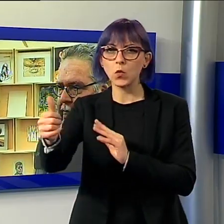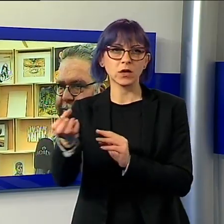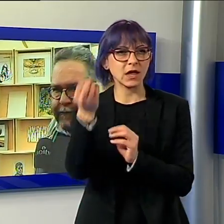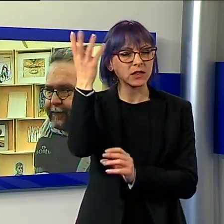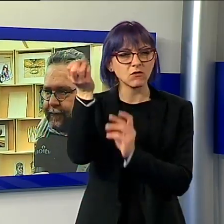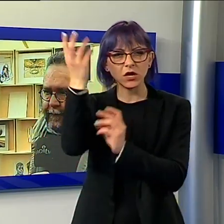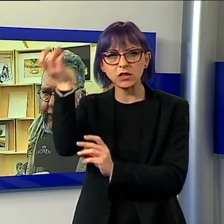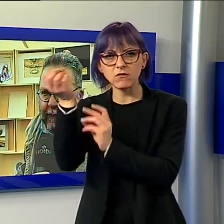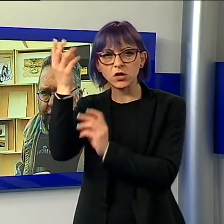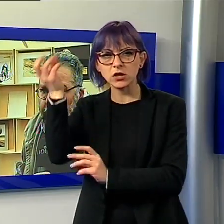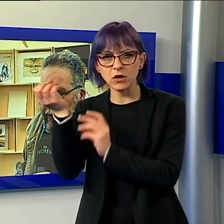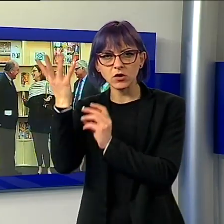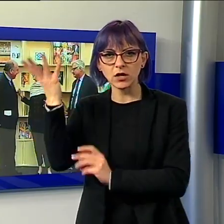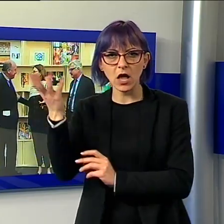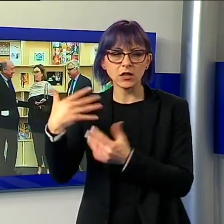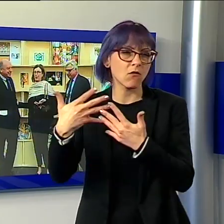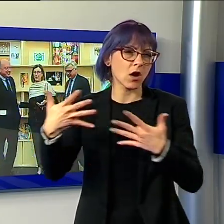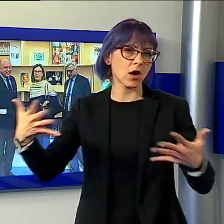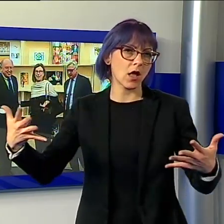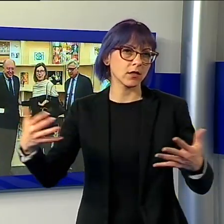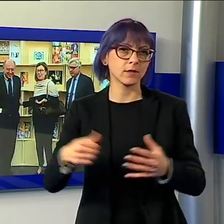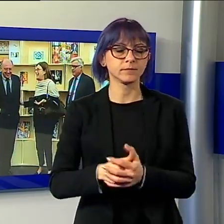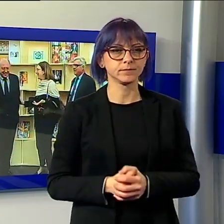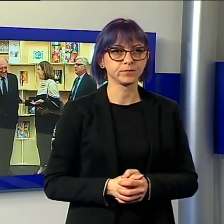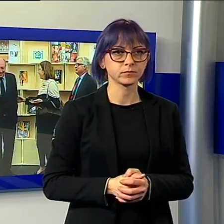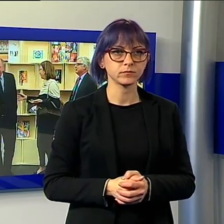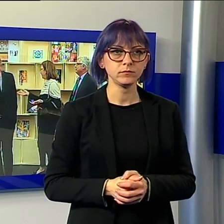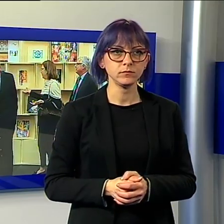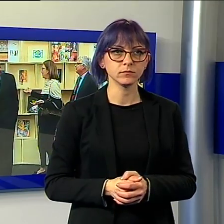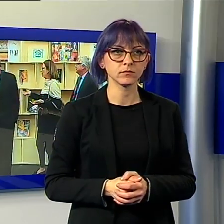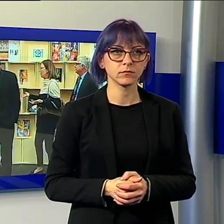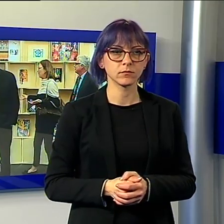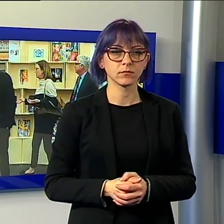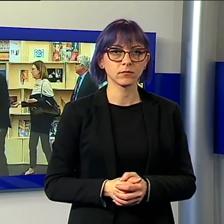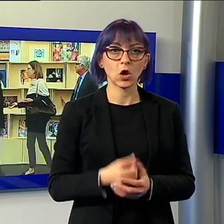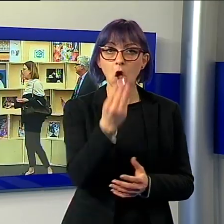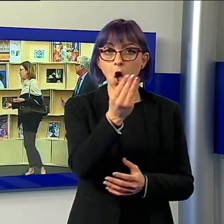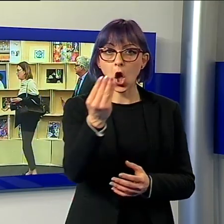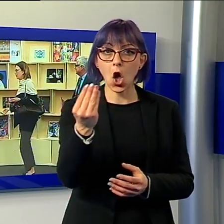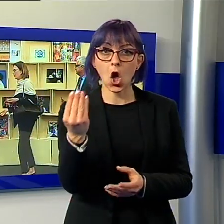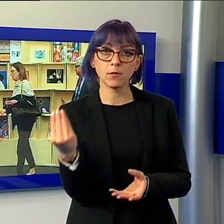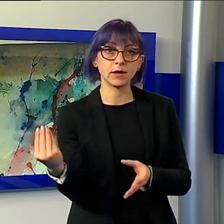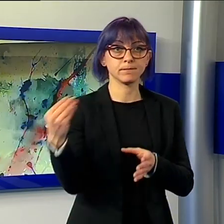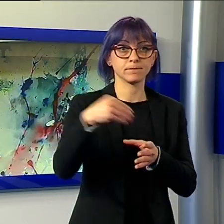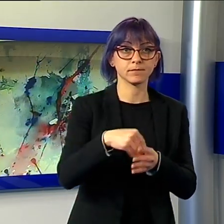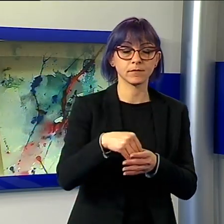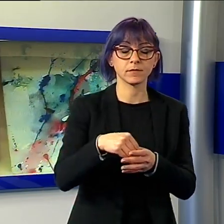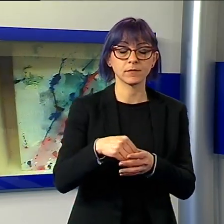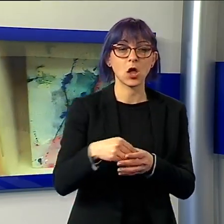ampio. Le opere esposte entreranno a far parte di una collezione permanente. La mostra rimarrà